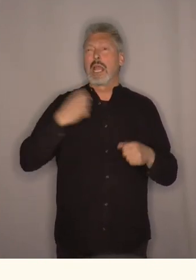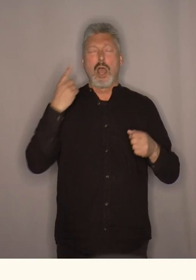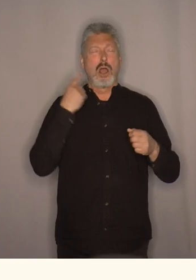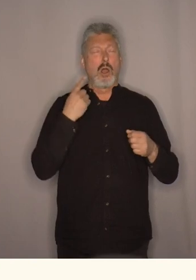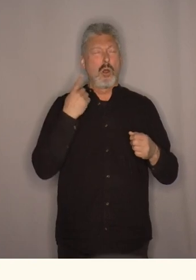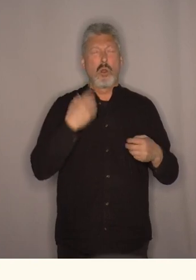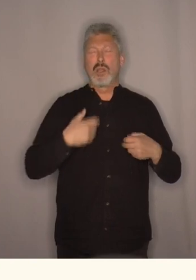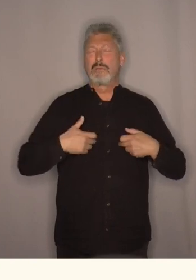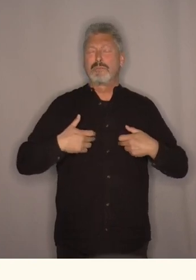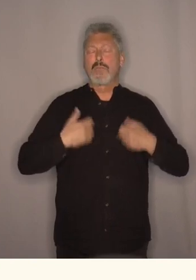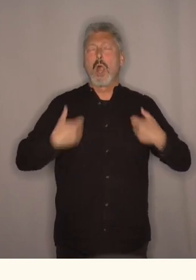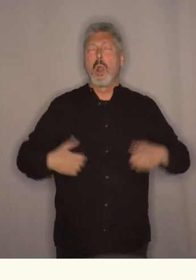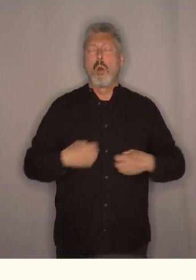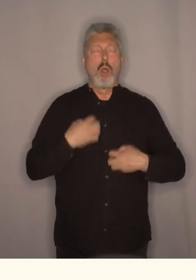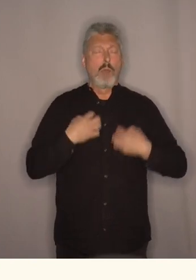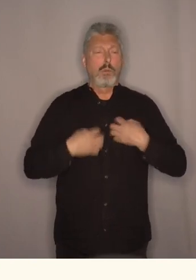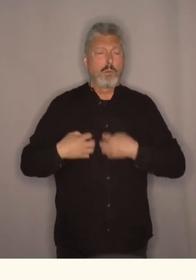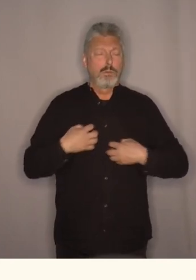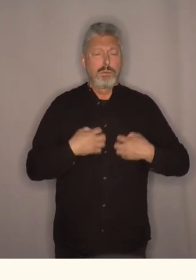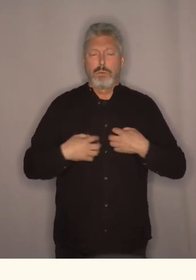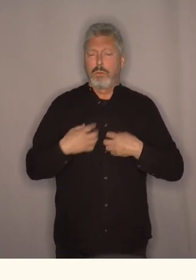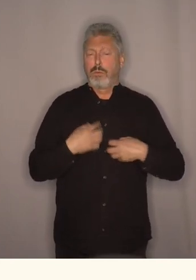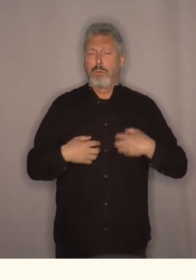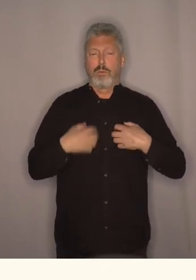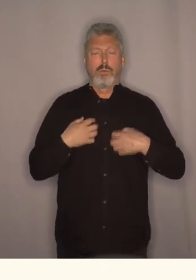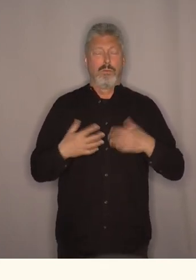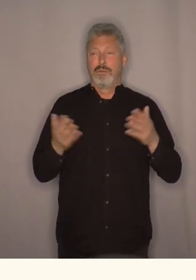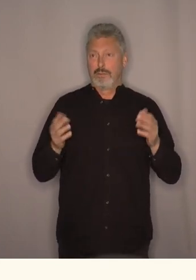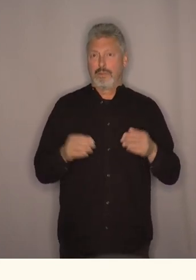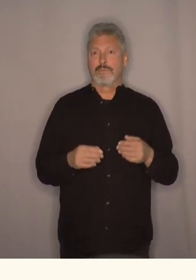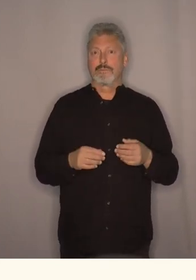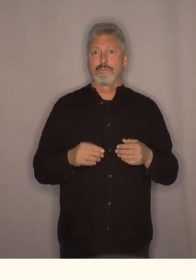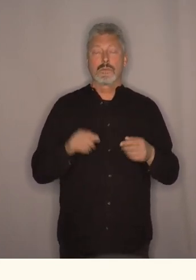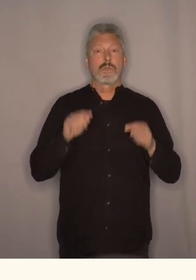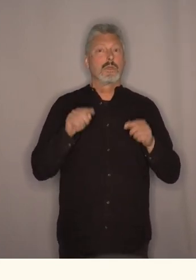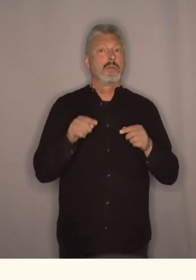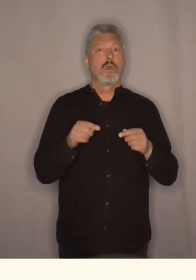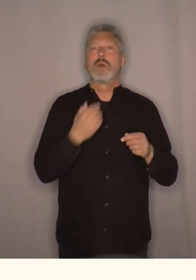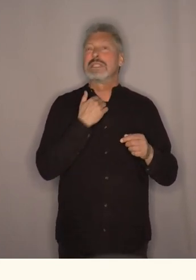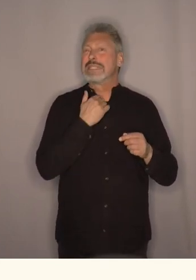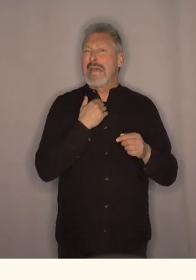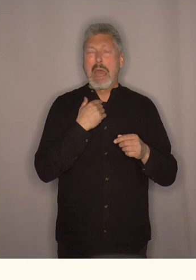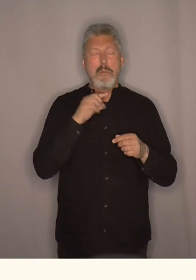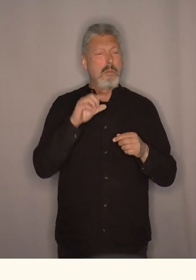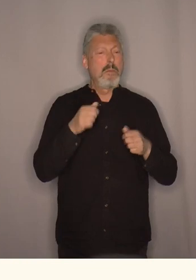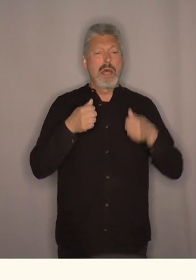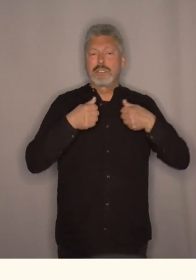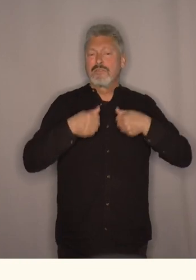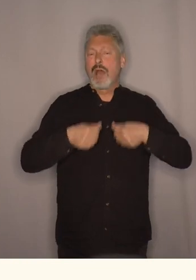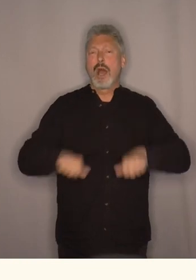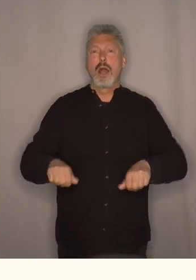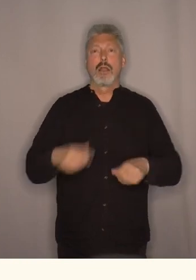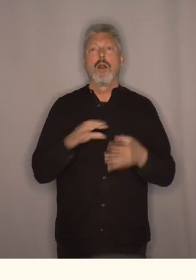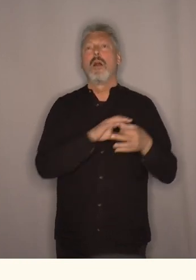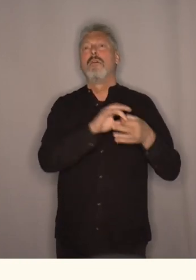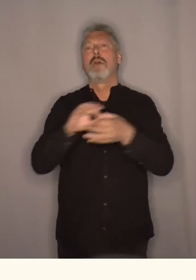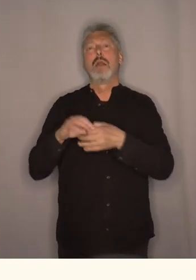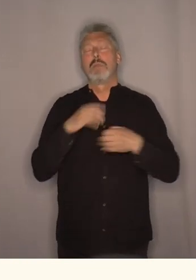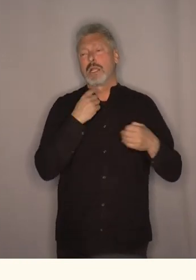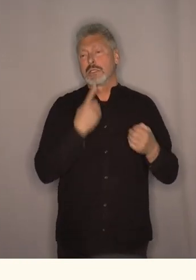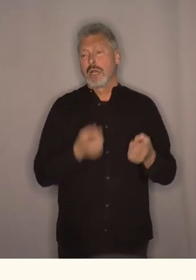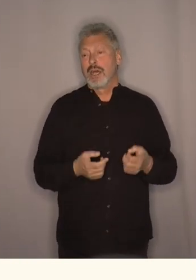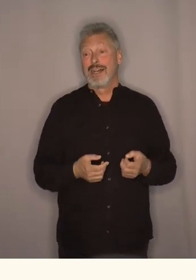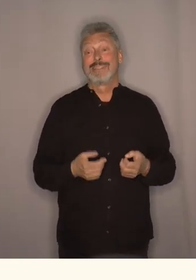en sånn syrkling i brystet som er sånn. Og hun har ikke noe særlig stemme. Familien sier at